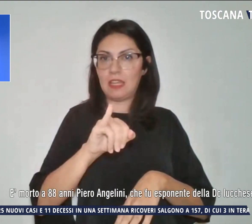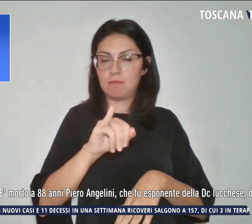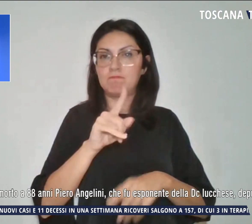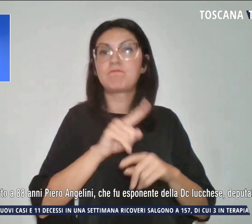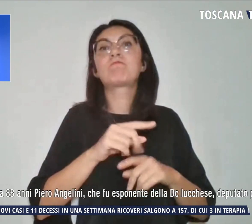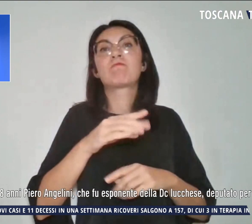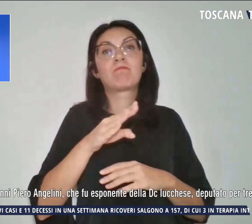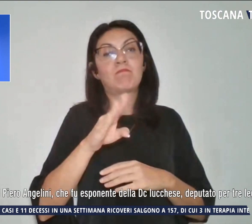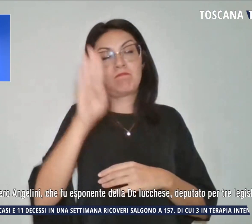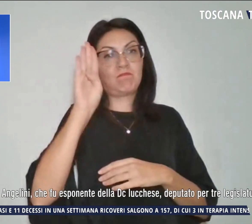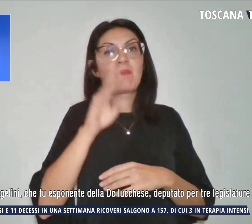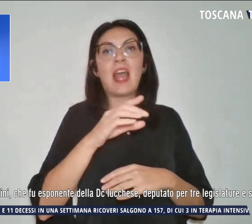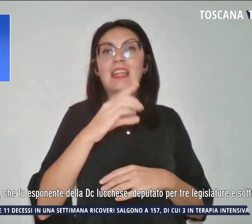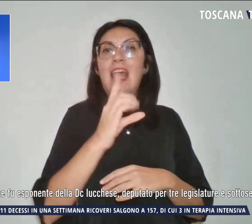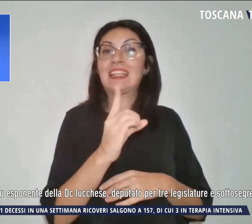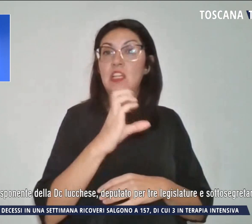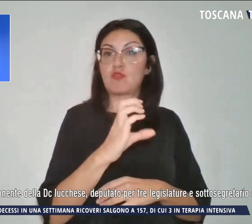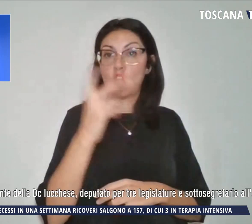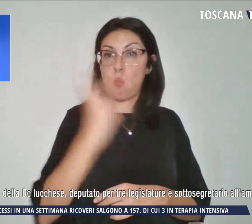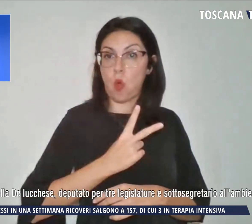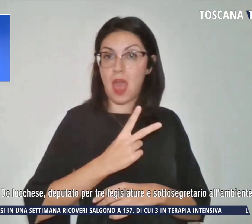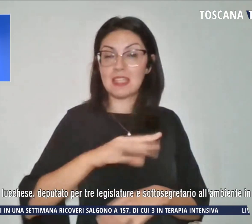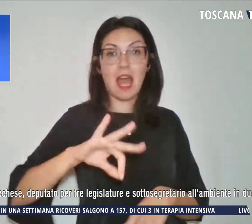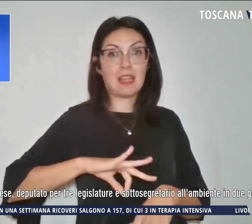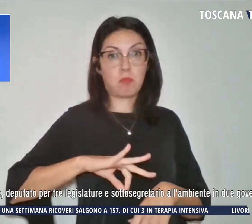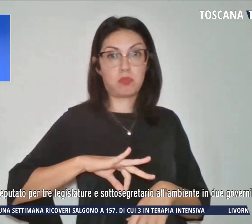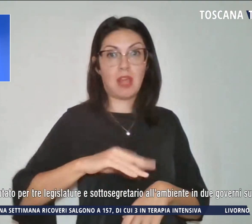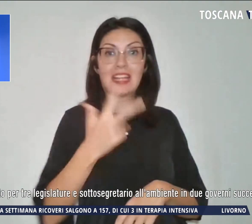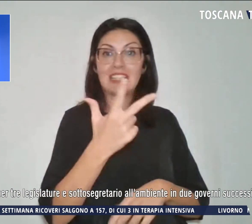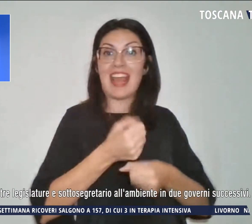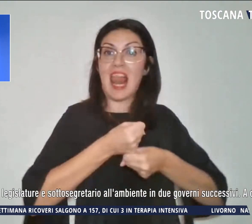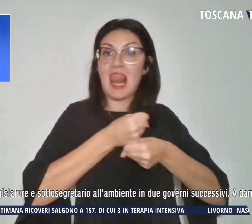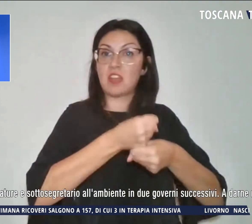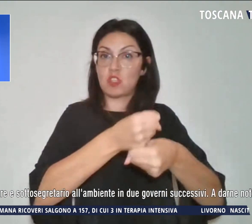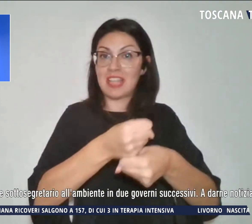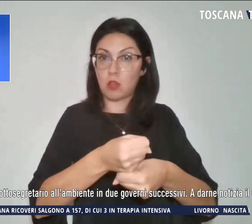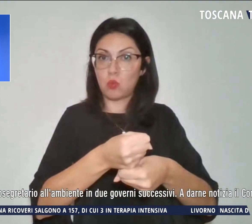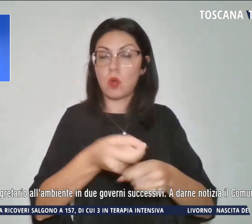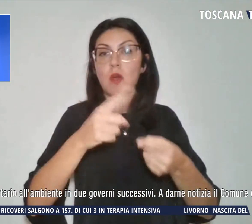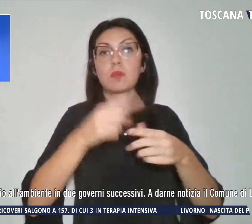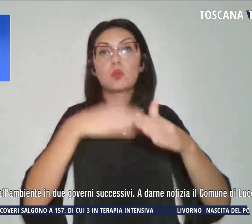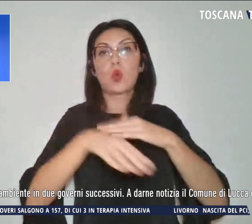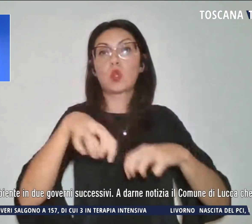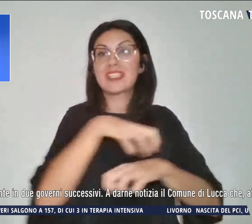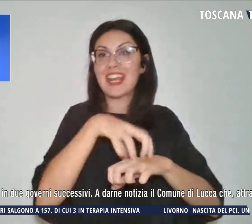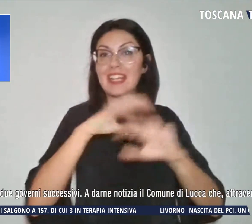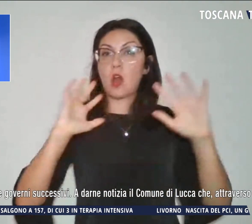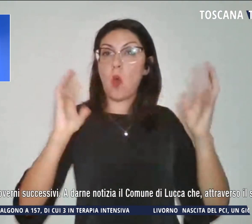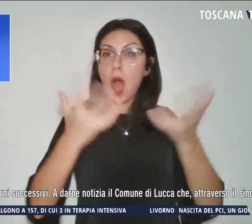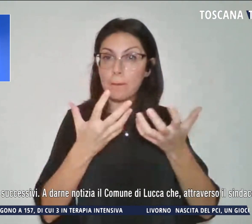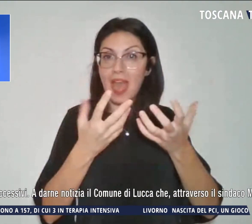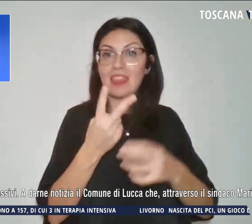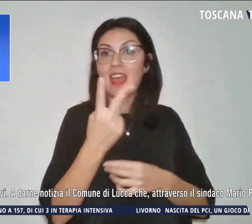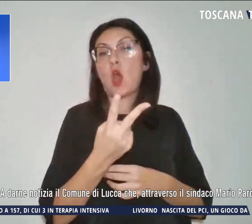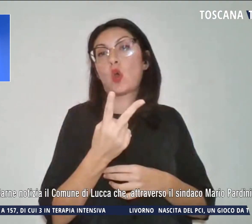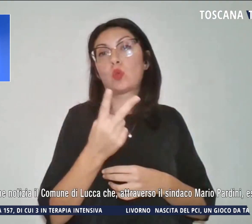lucchese, deputato per tre legislature e sottosegretario all'ambiente in due governi